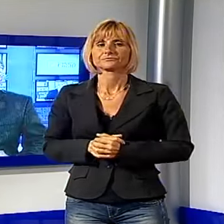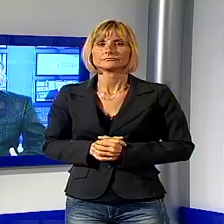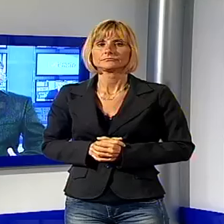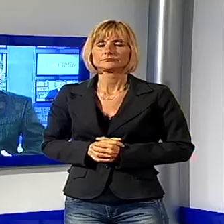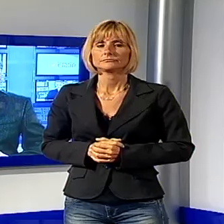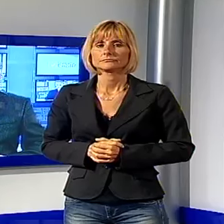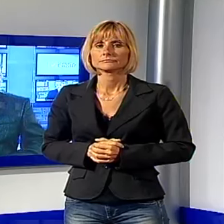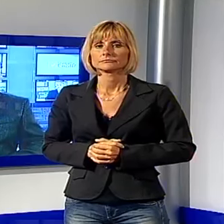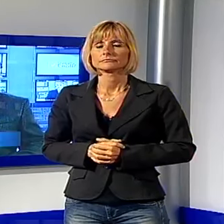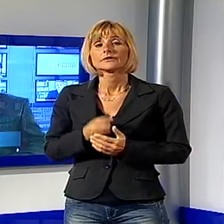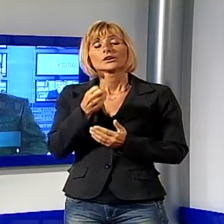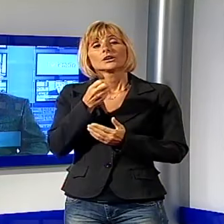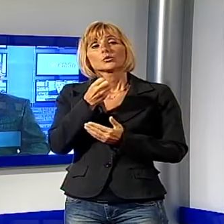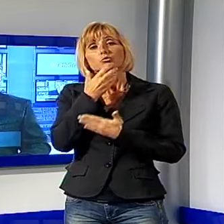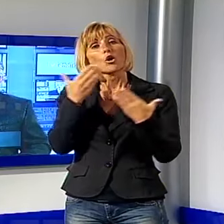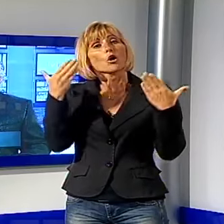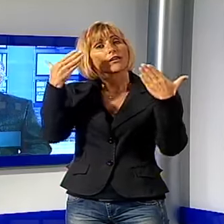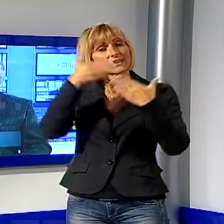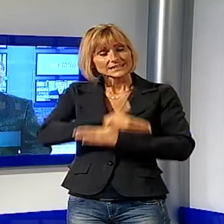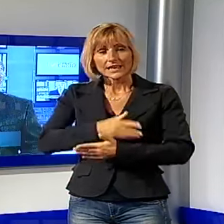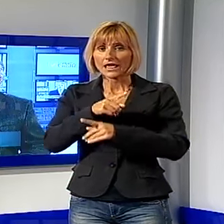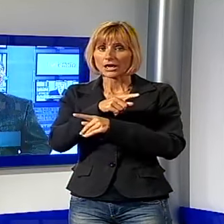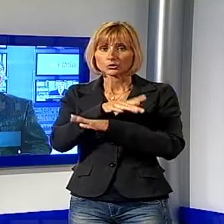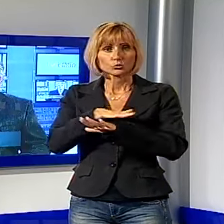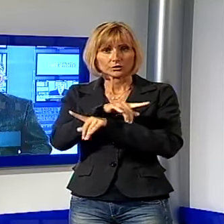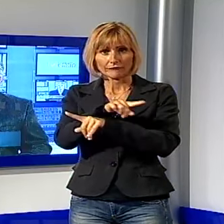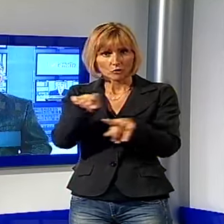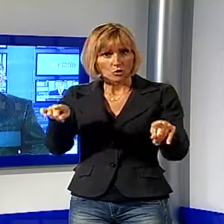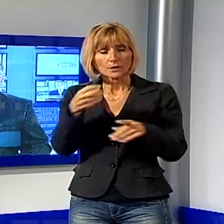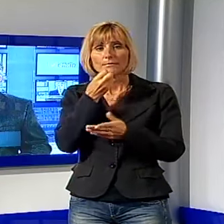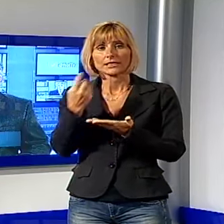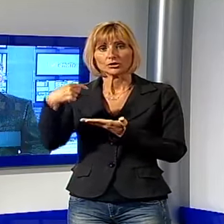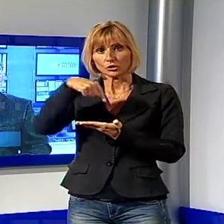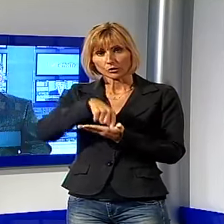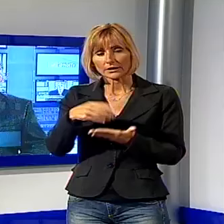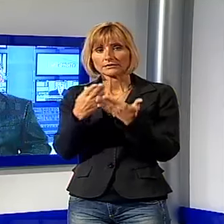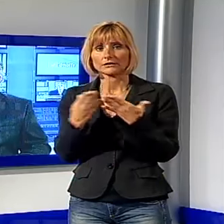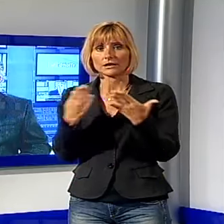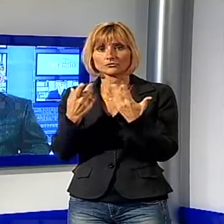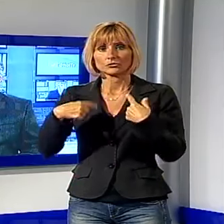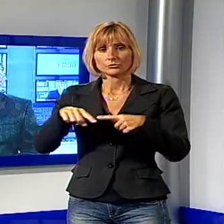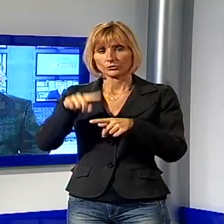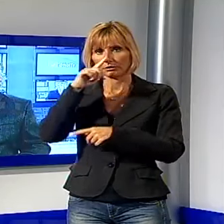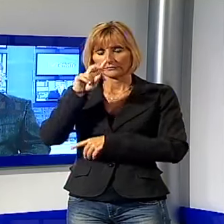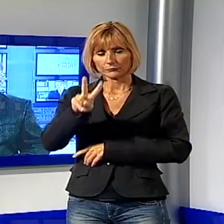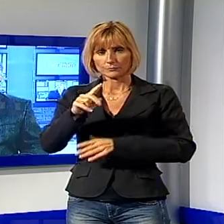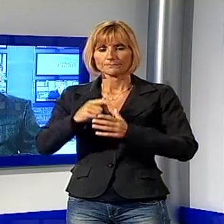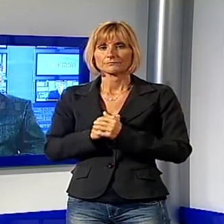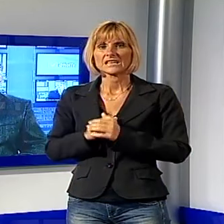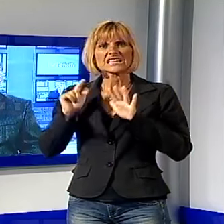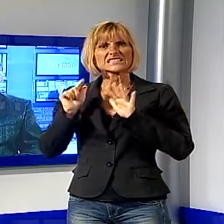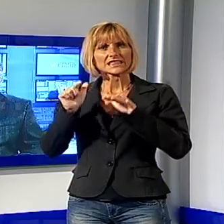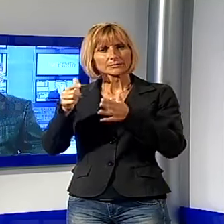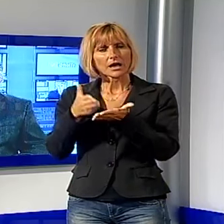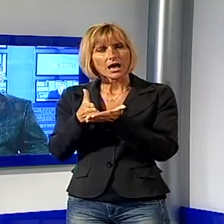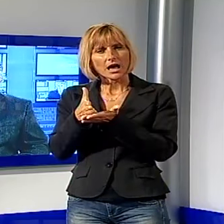A tutti voi la più cordiale buonasera e ben ritrovati dagli studi del TG Noi. Dopo settimane di